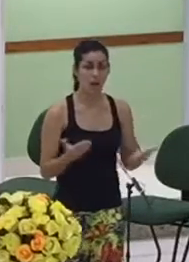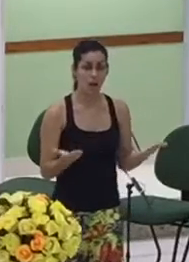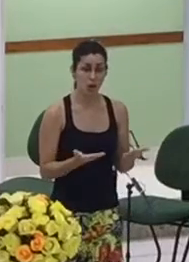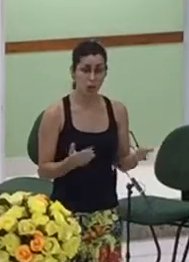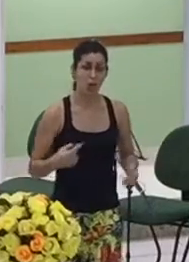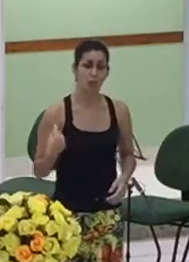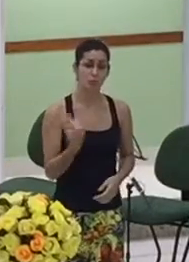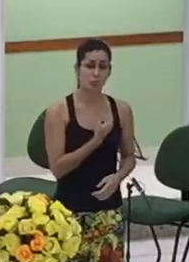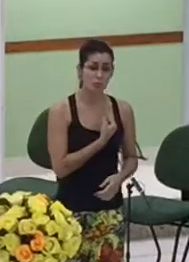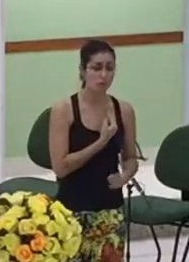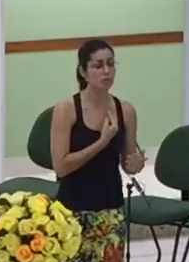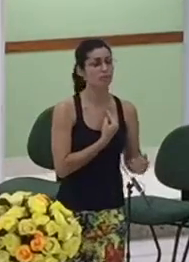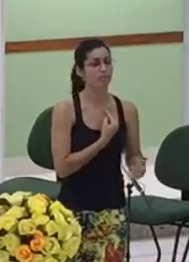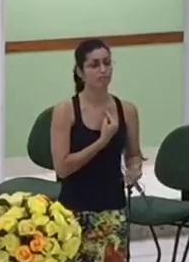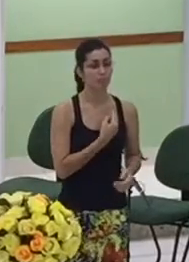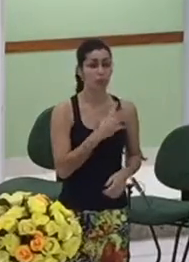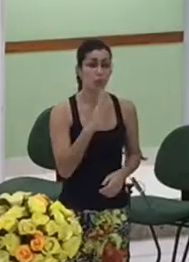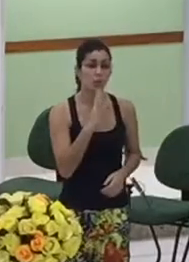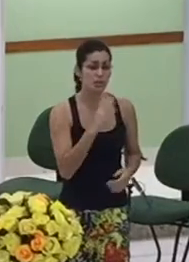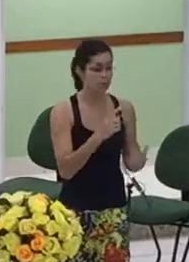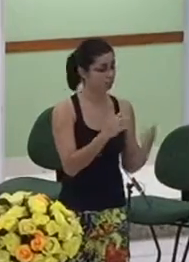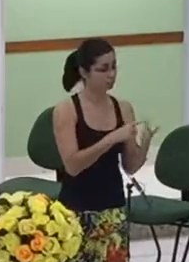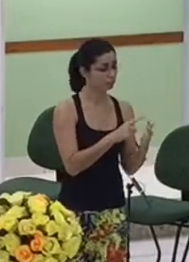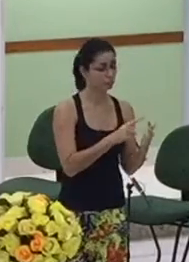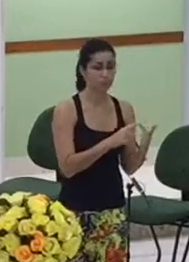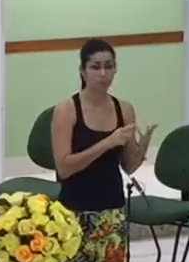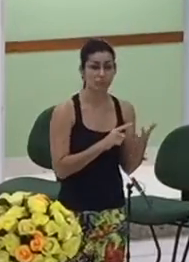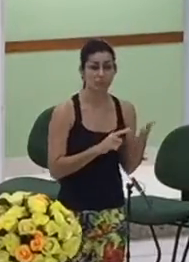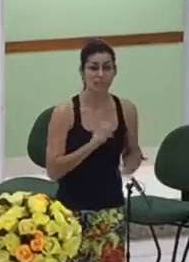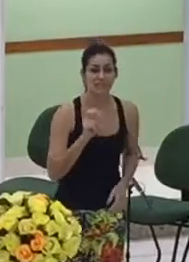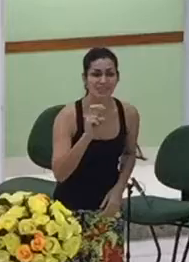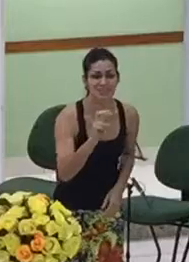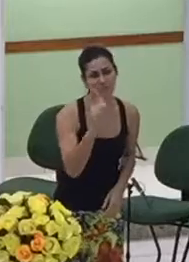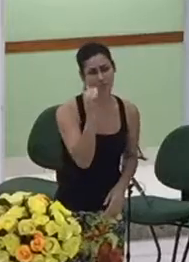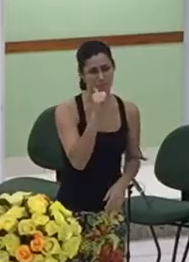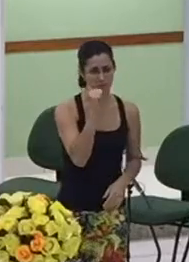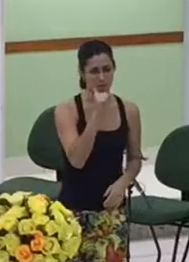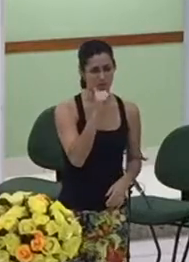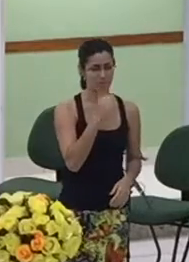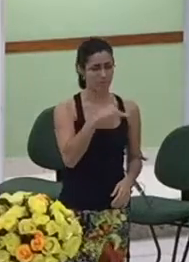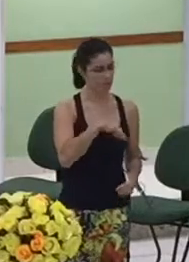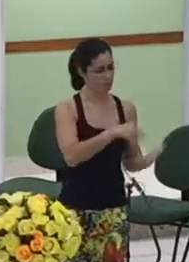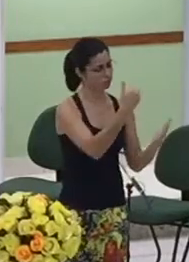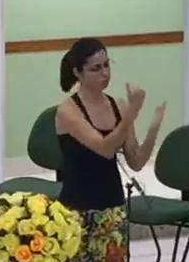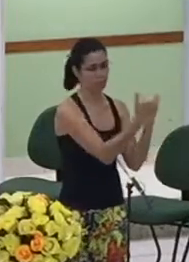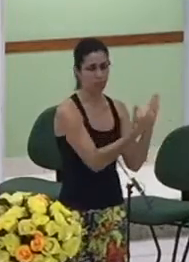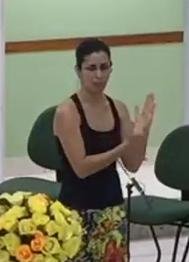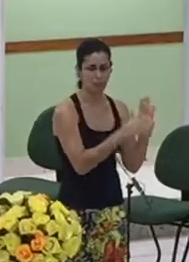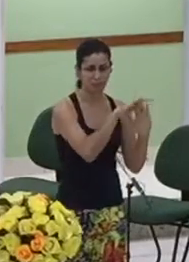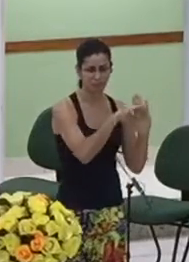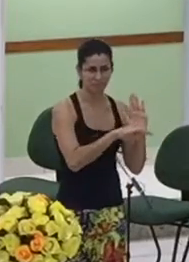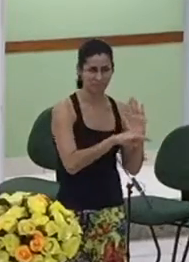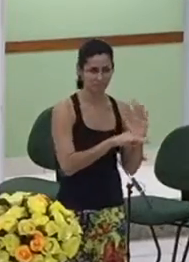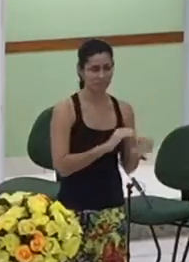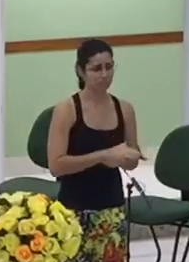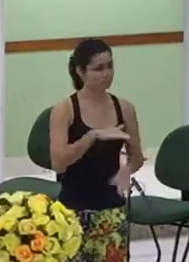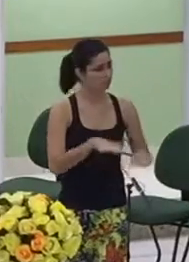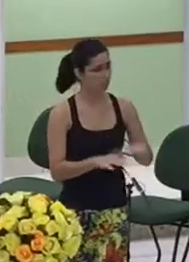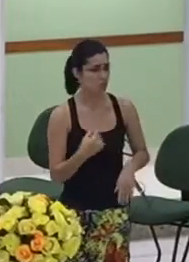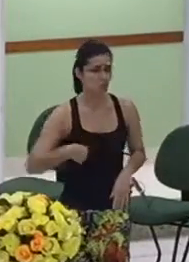que Mateus colocou aqui na sua lista talvez alguma delas você não conheça a história